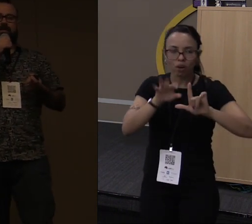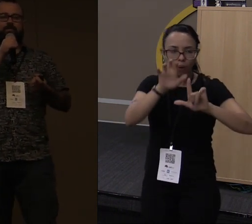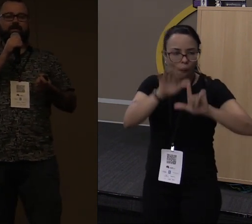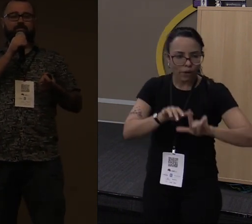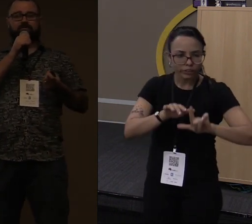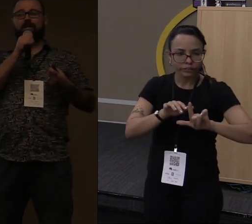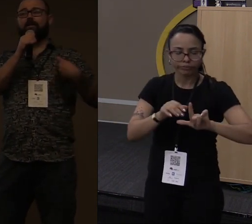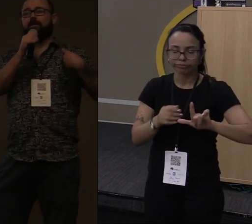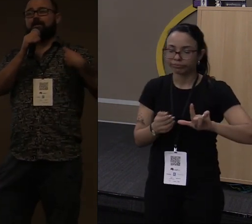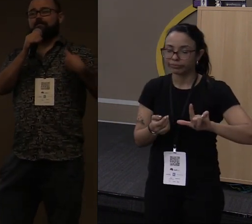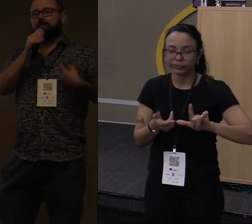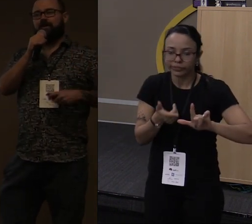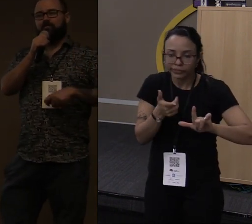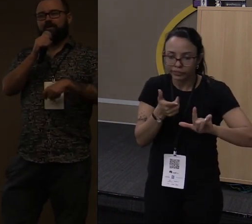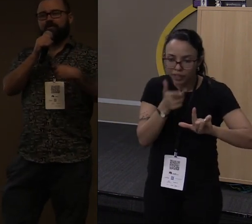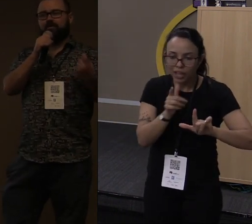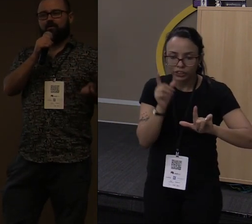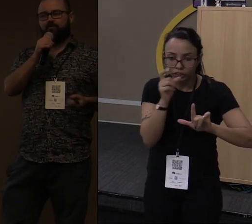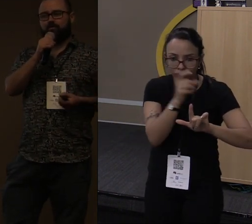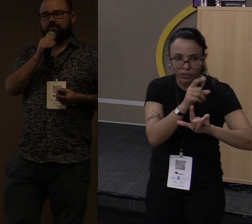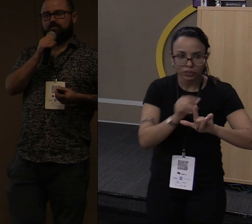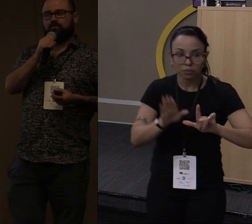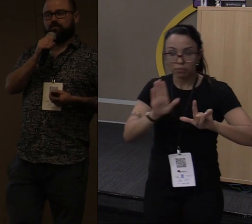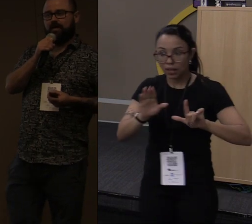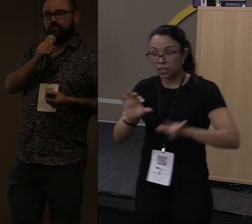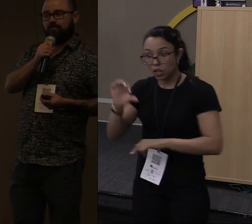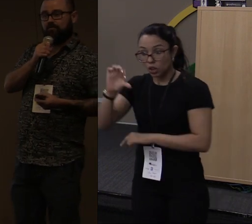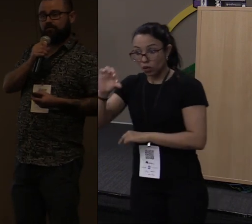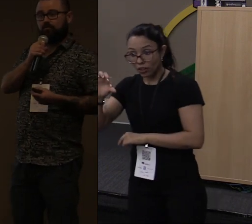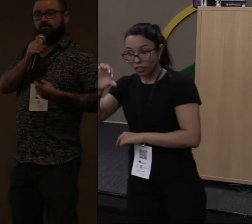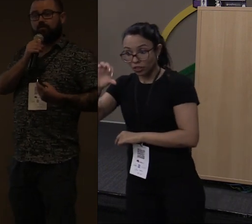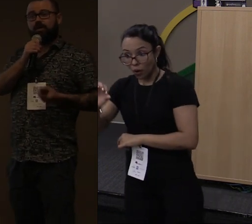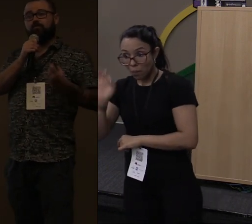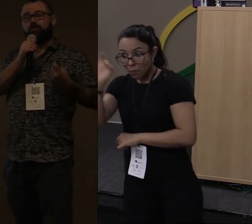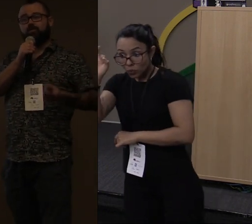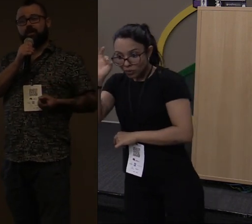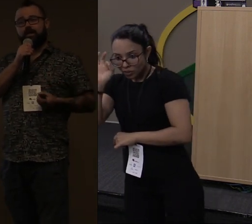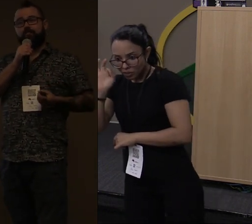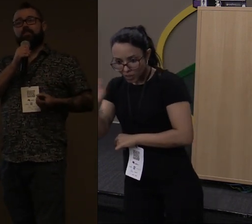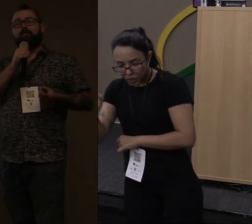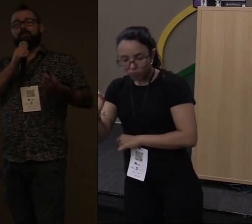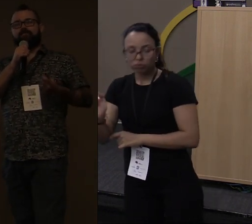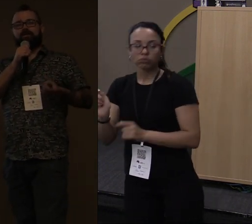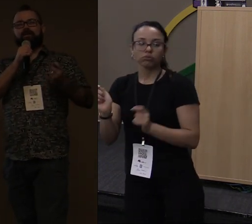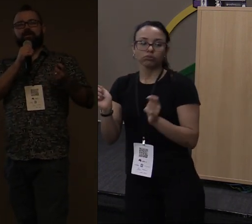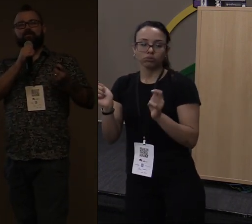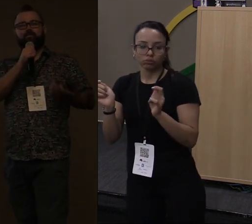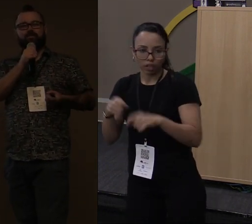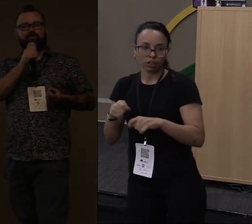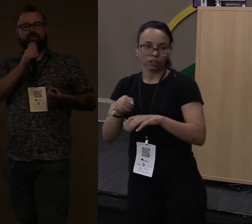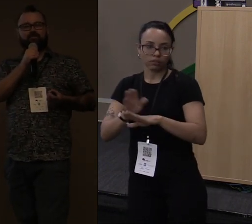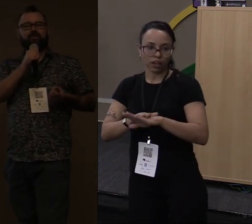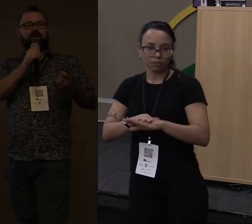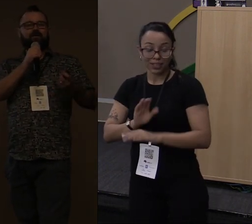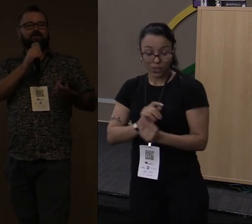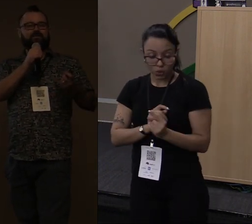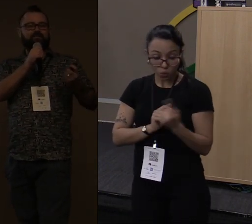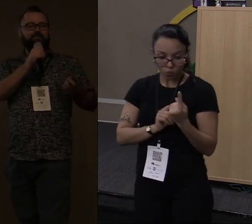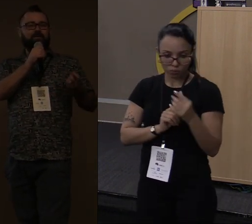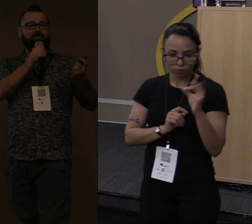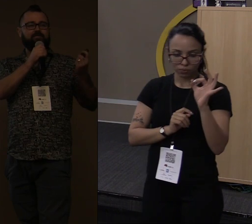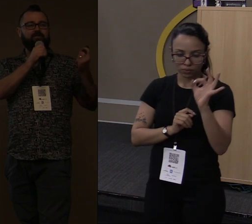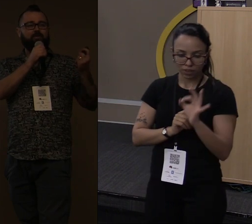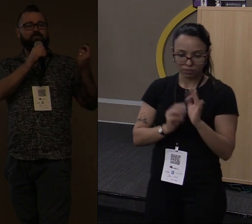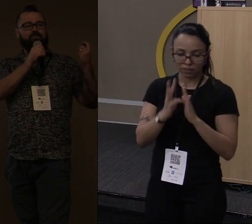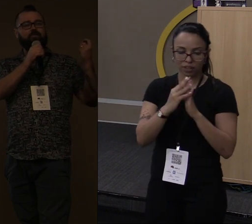automaticamente para você. Para 99% dos casos isso funciona muito bem, mas tem aquele 1% onde